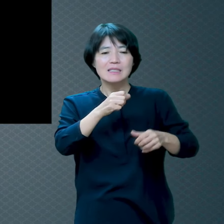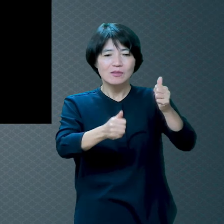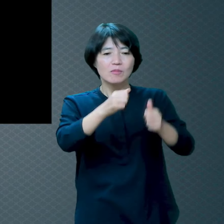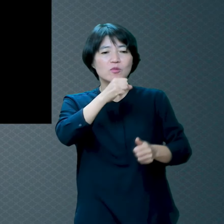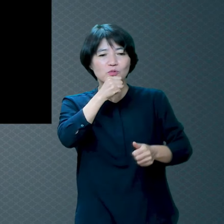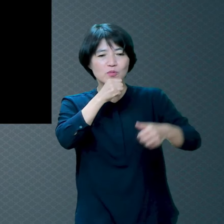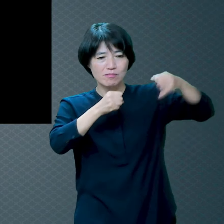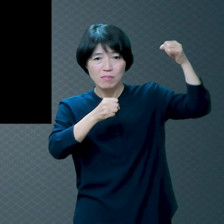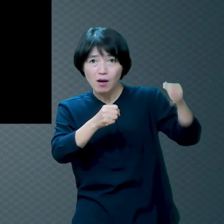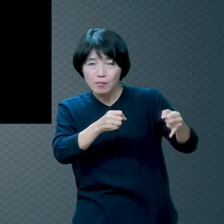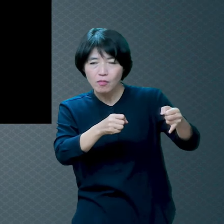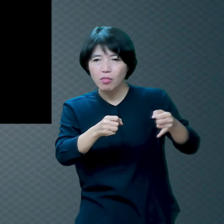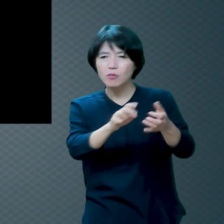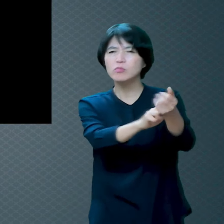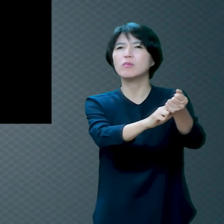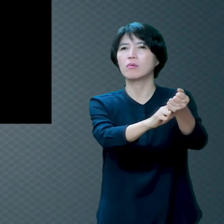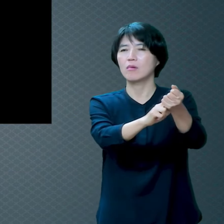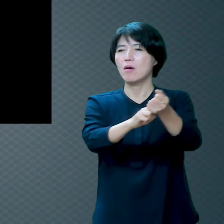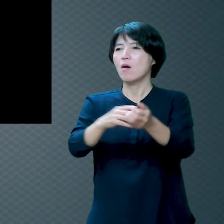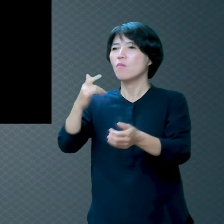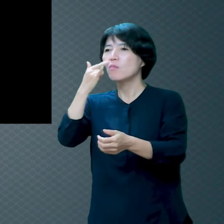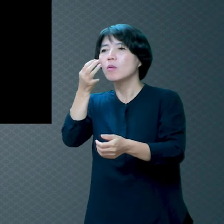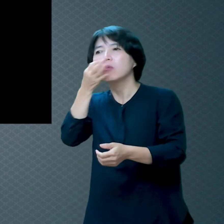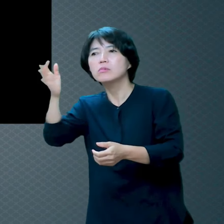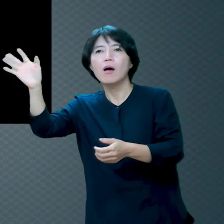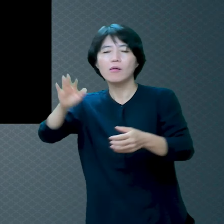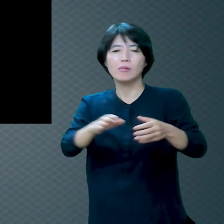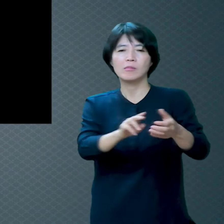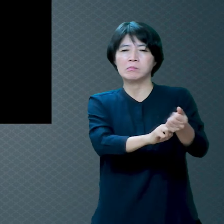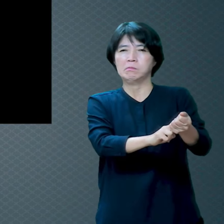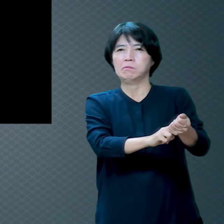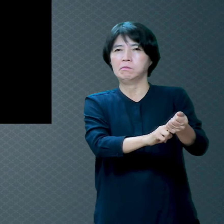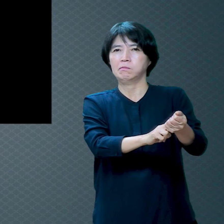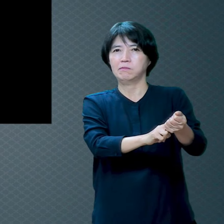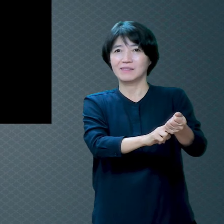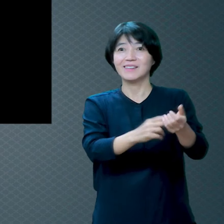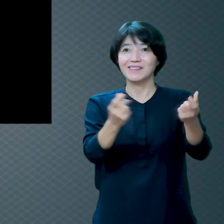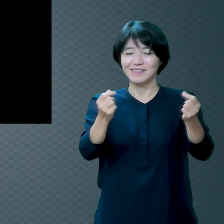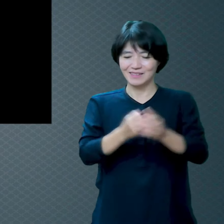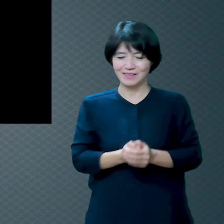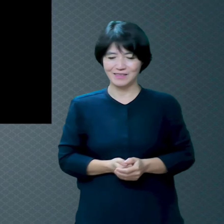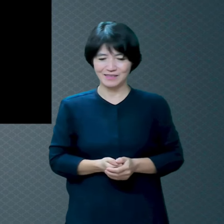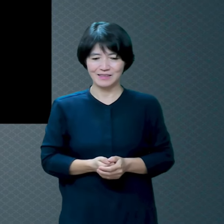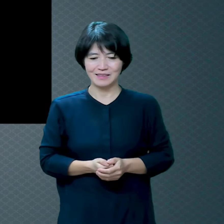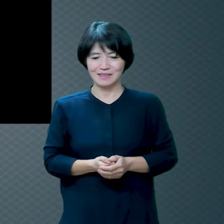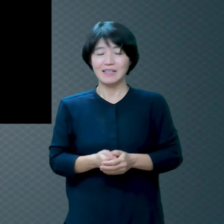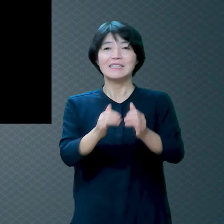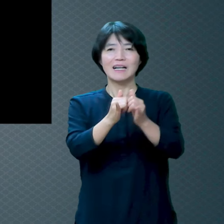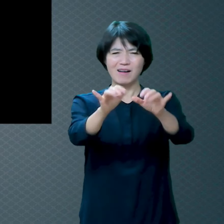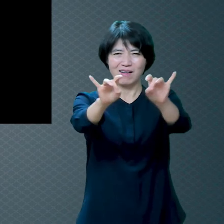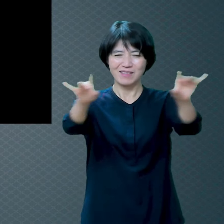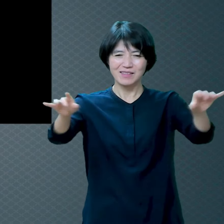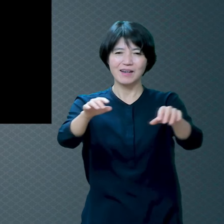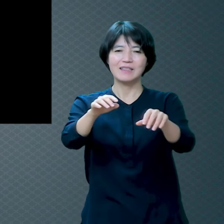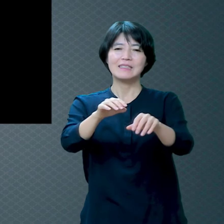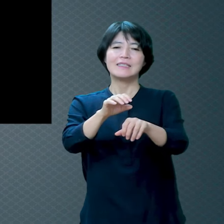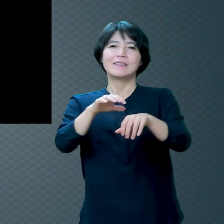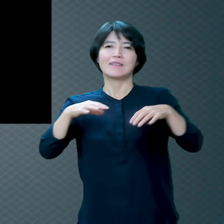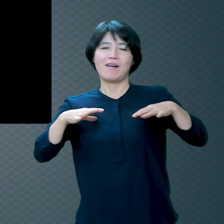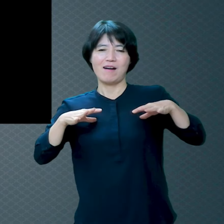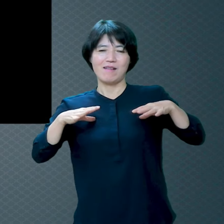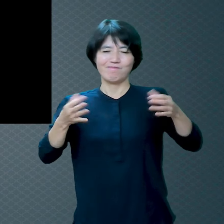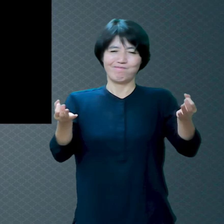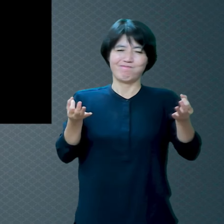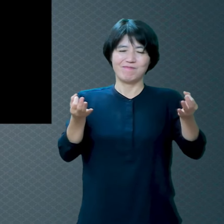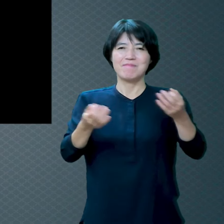두 번째가 염소인데 염소는 고집스럽죠 주인 말도 잘 안 듣습니다 그리고 염소의